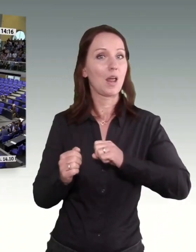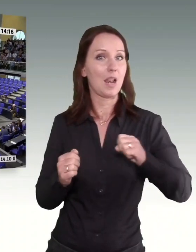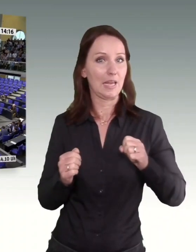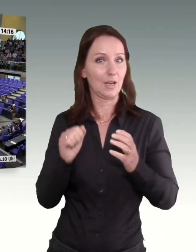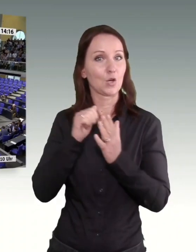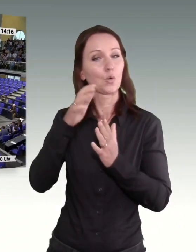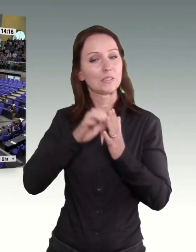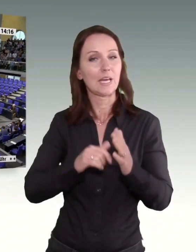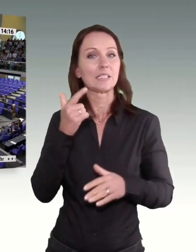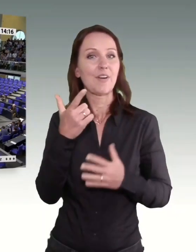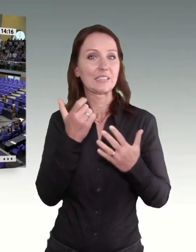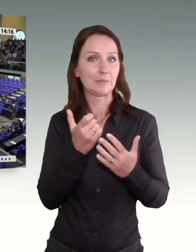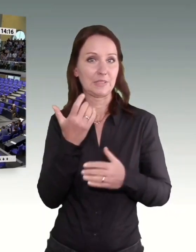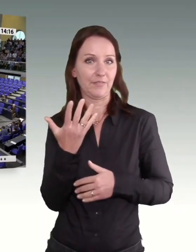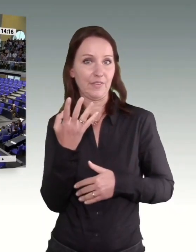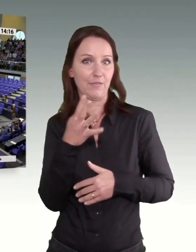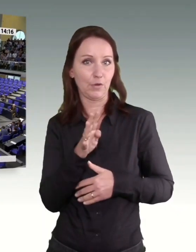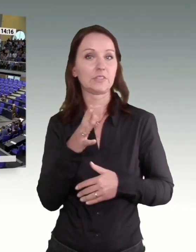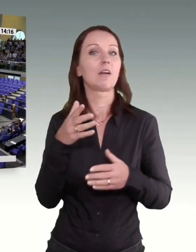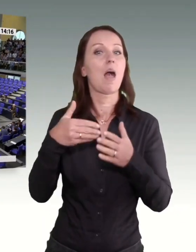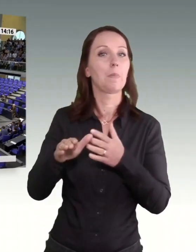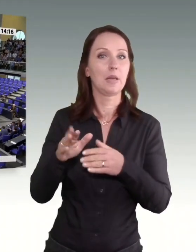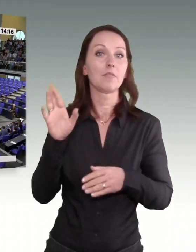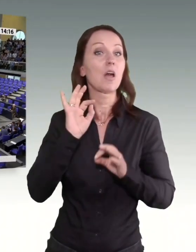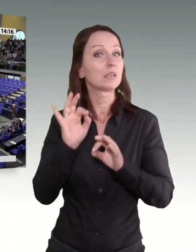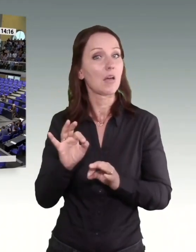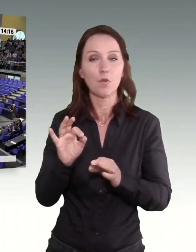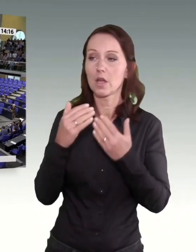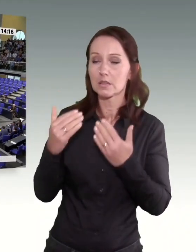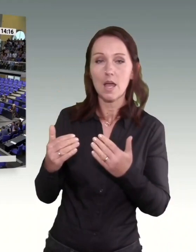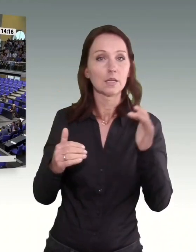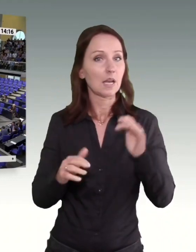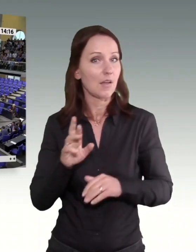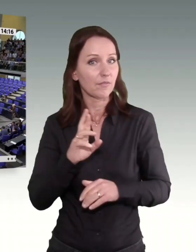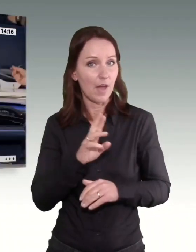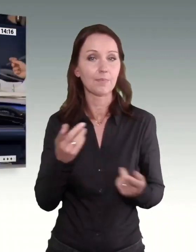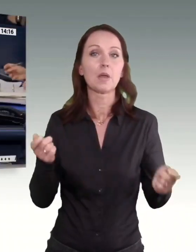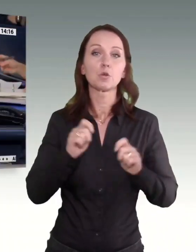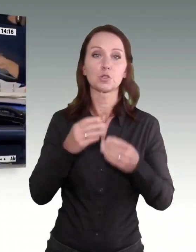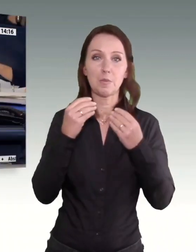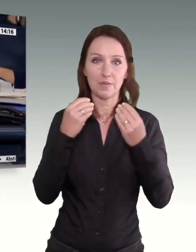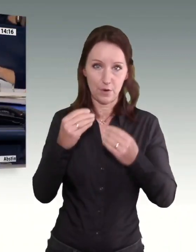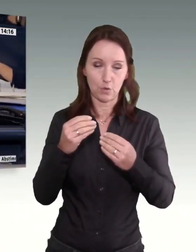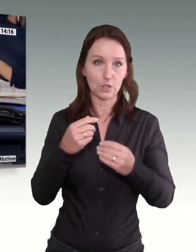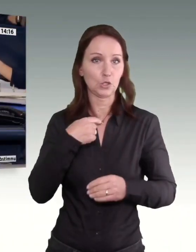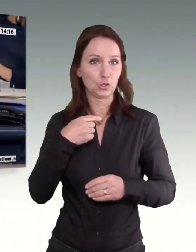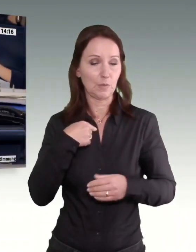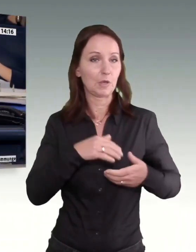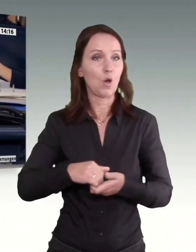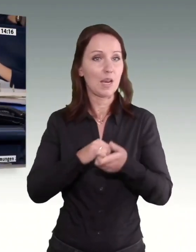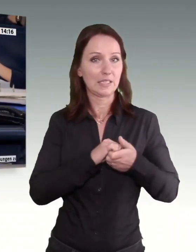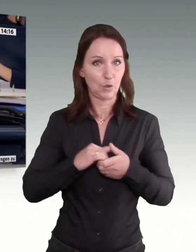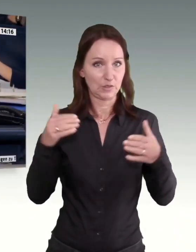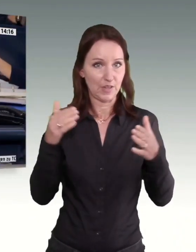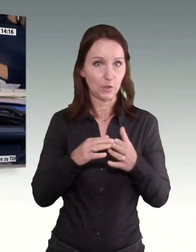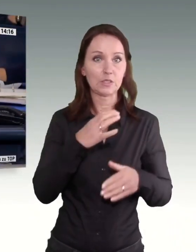Danke. Wer stimmt dagegen? Danke. Wer enthält sich? Die Beschlussempfehlung ist mit den Stimmen der Koalitionsfraktionen, der